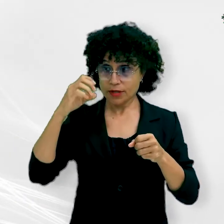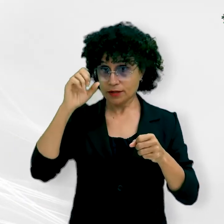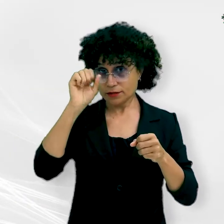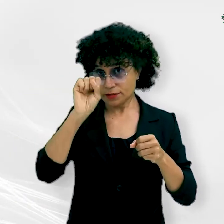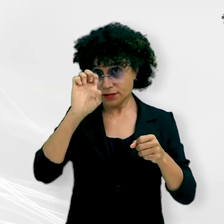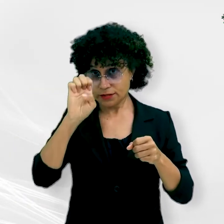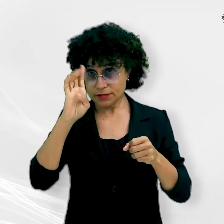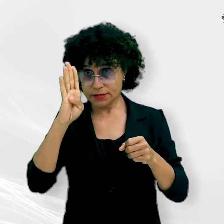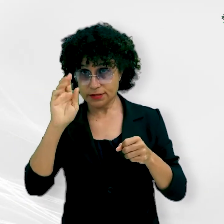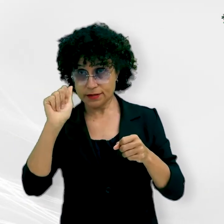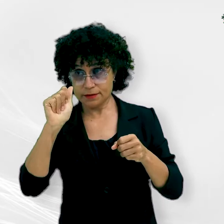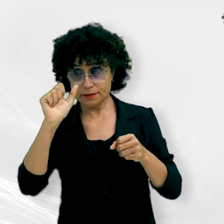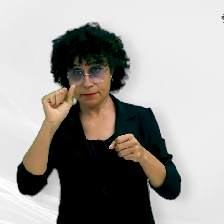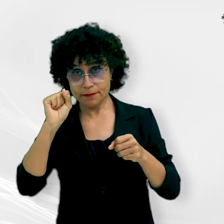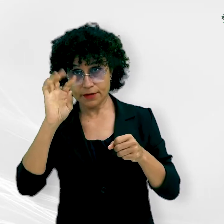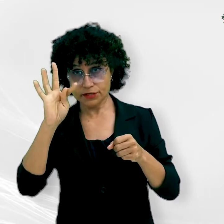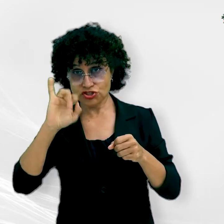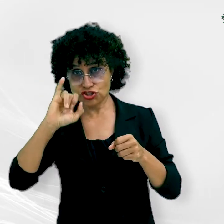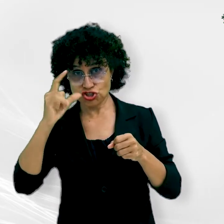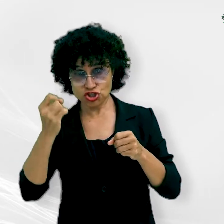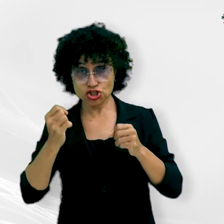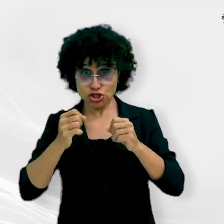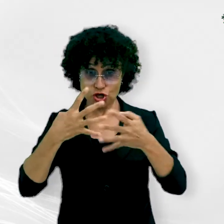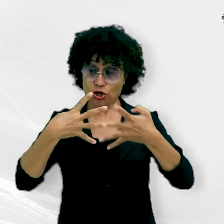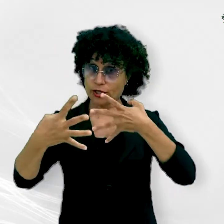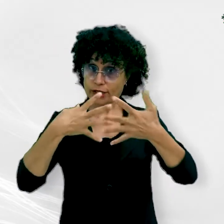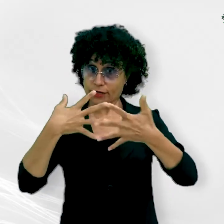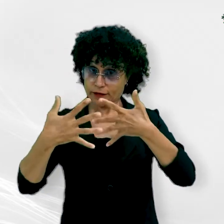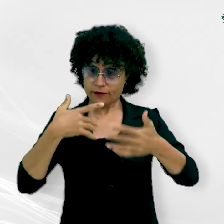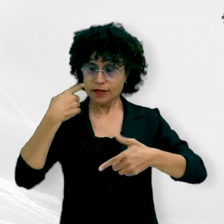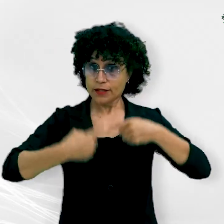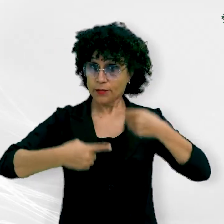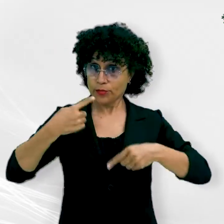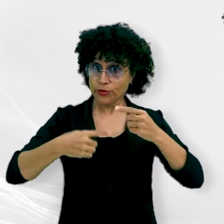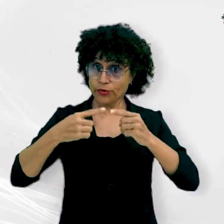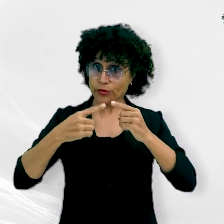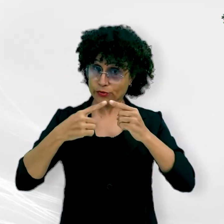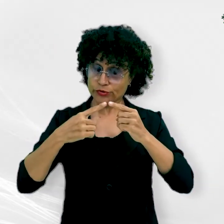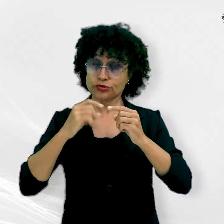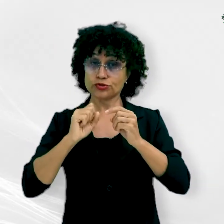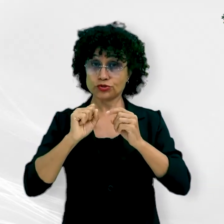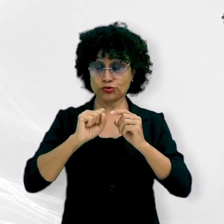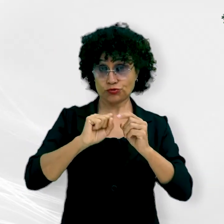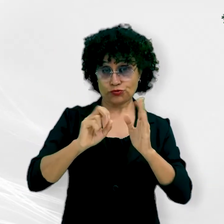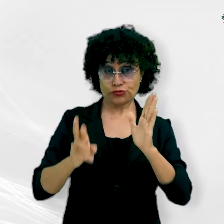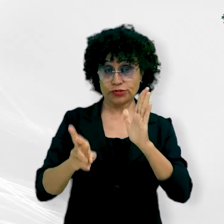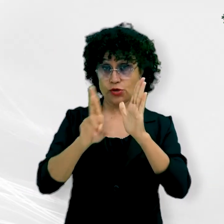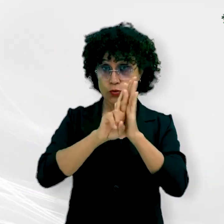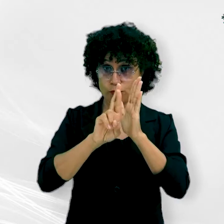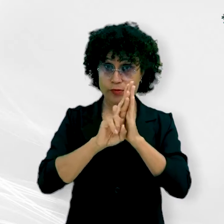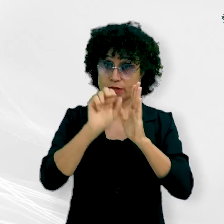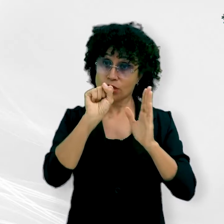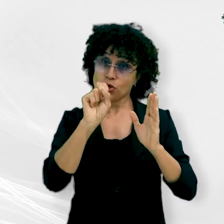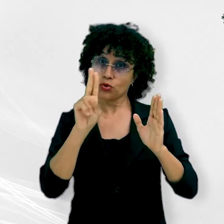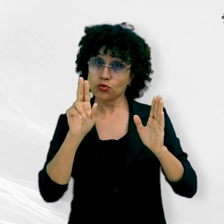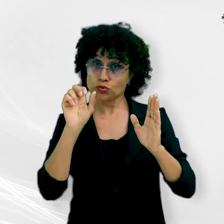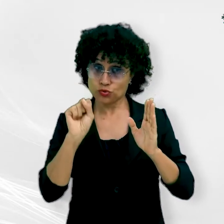Sebastião Rezende, que institui a total transparência na política estadual de regulação do Sistema Único de Saúde no Estado.